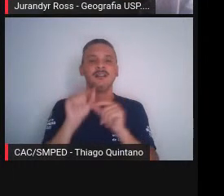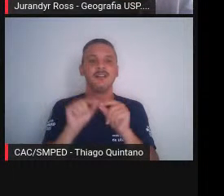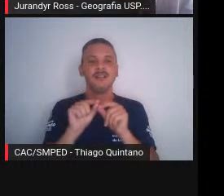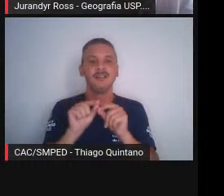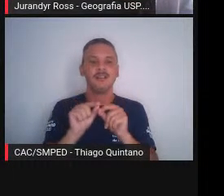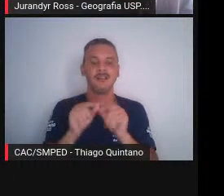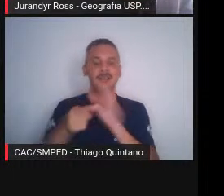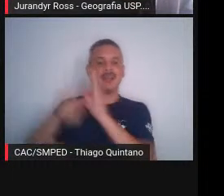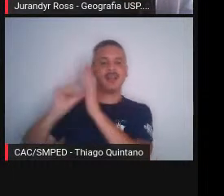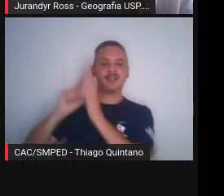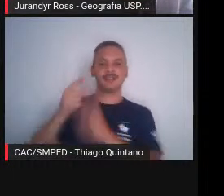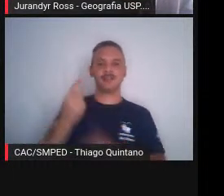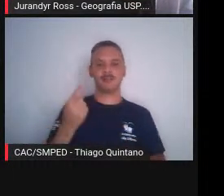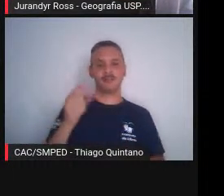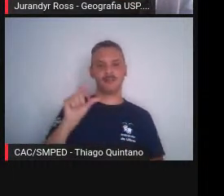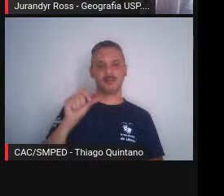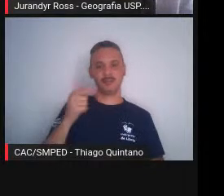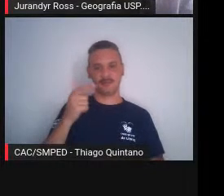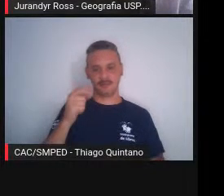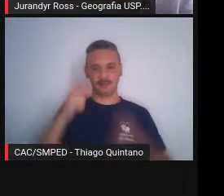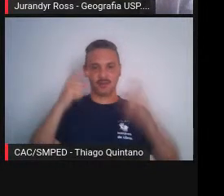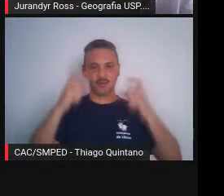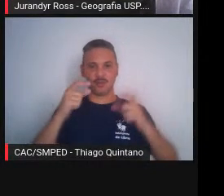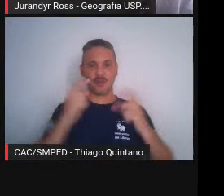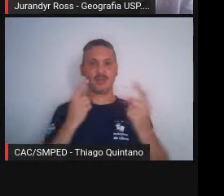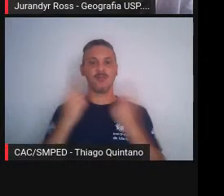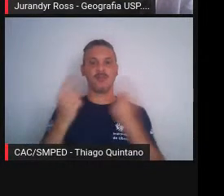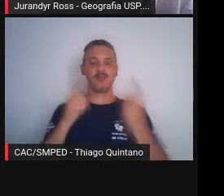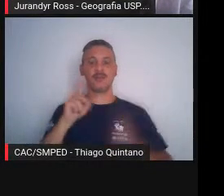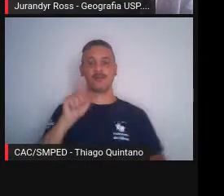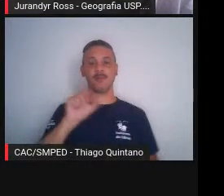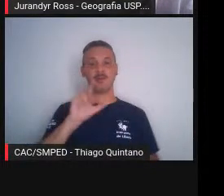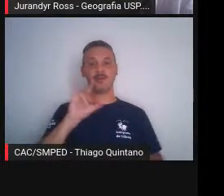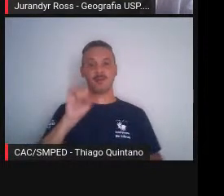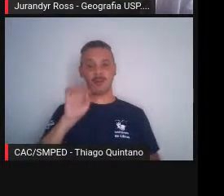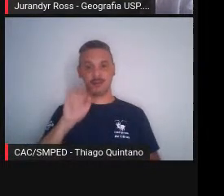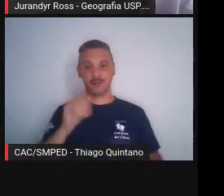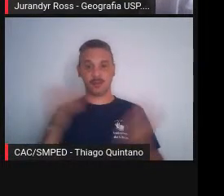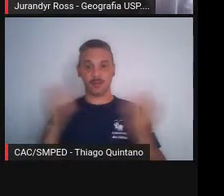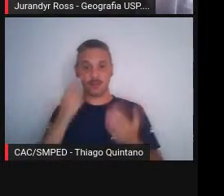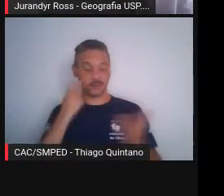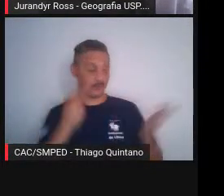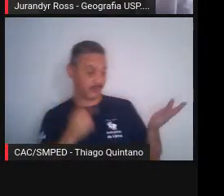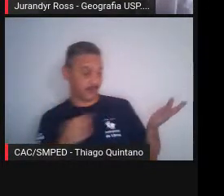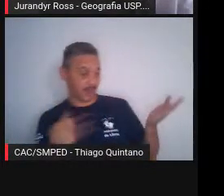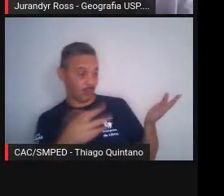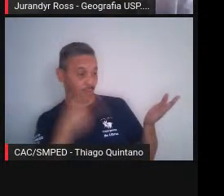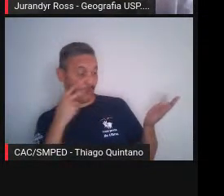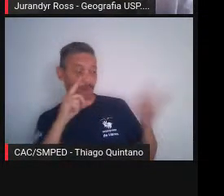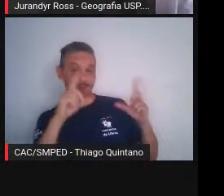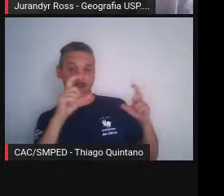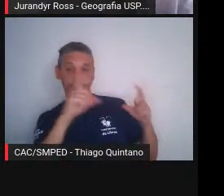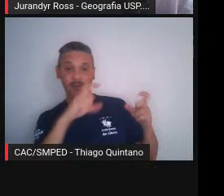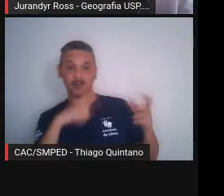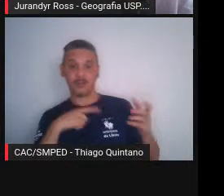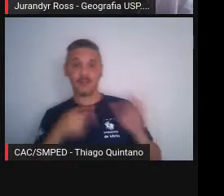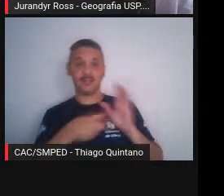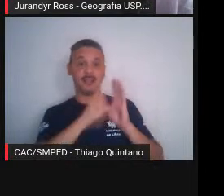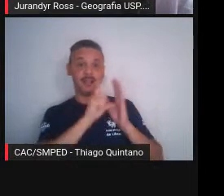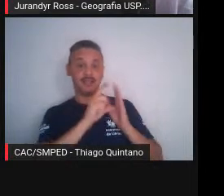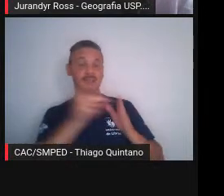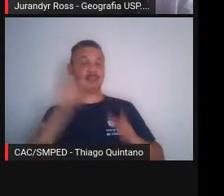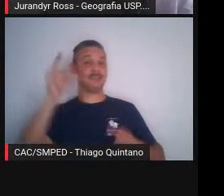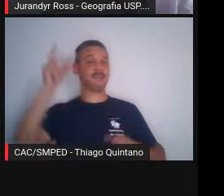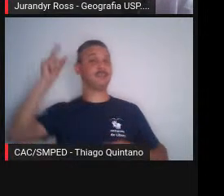1920, no espigão da Paulista. E olha a Paulista hoje aqui, não é? Olha o que era há 100 anos